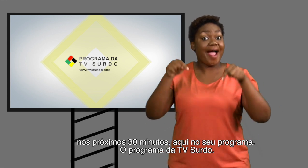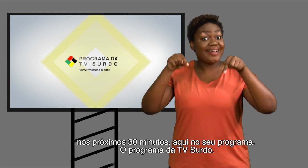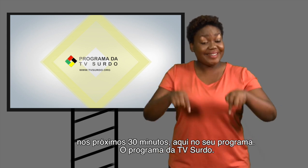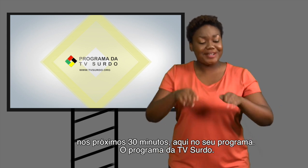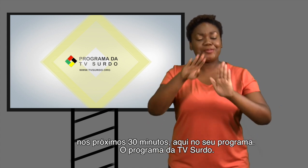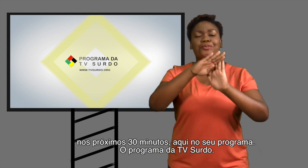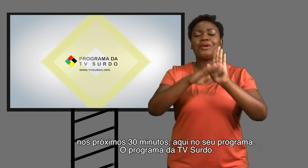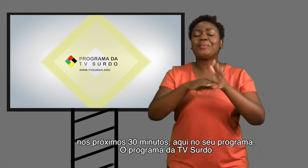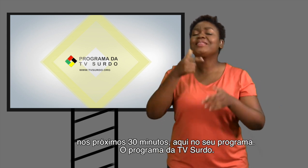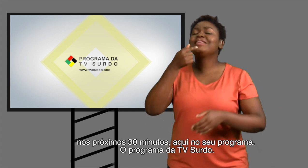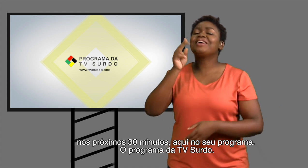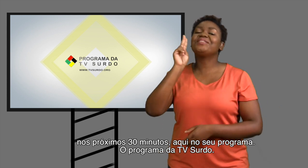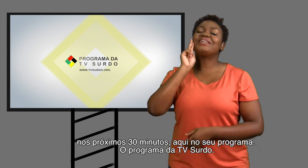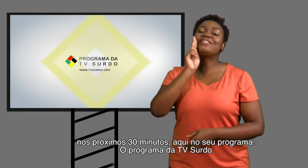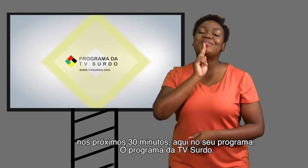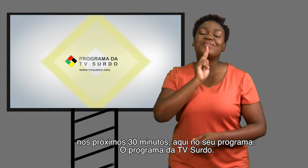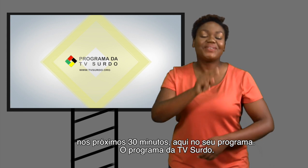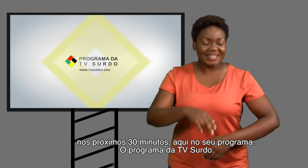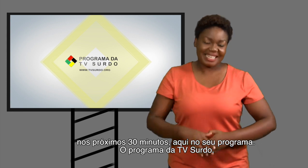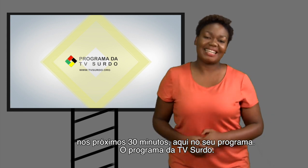programa, o programa da TV Surdo.